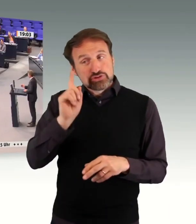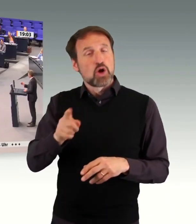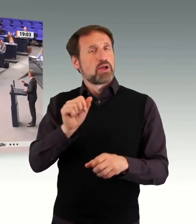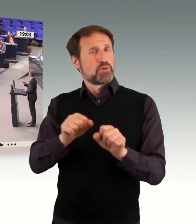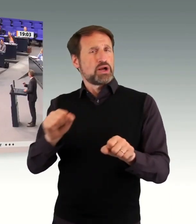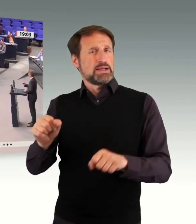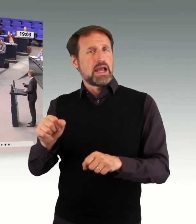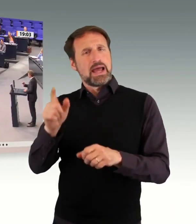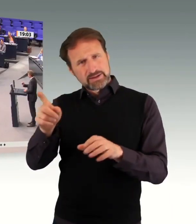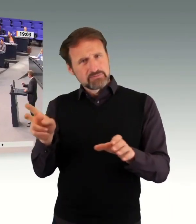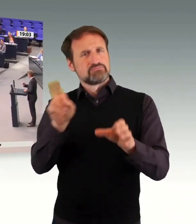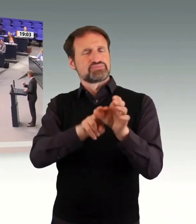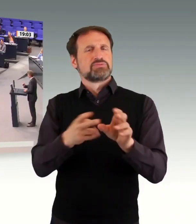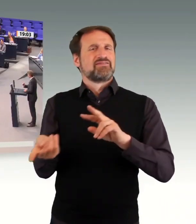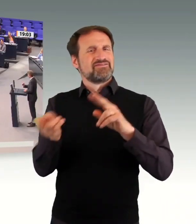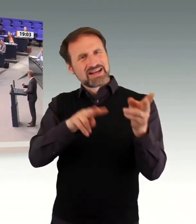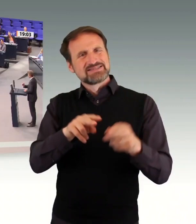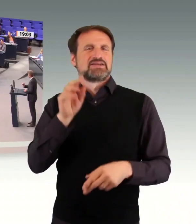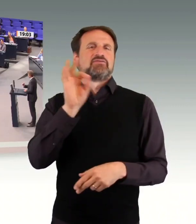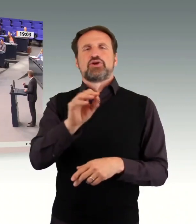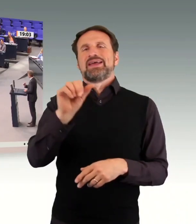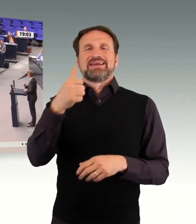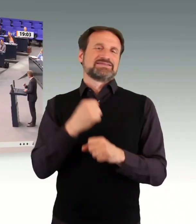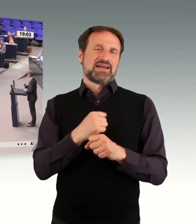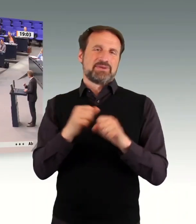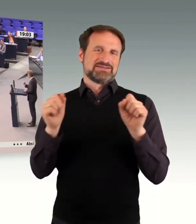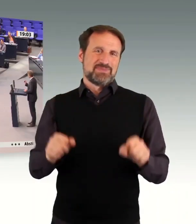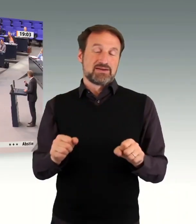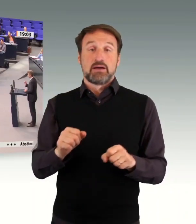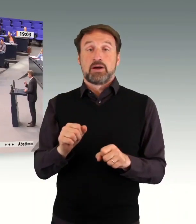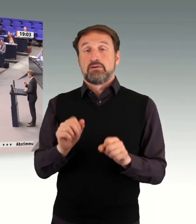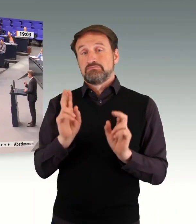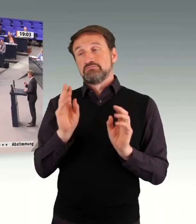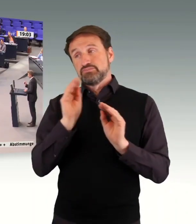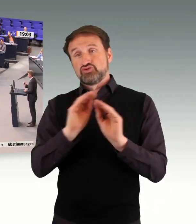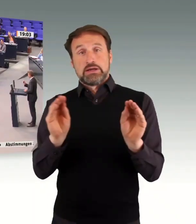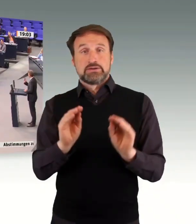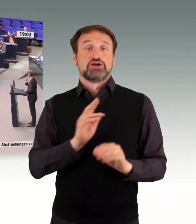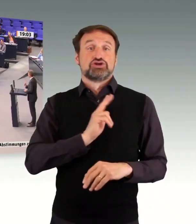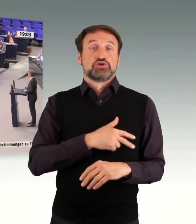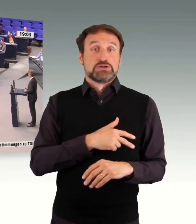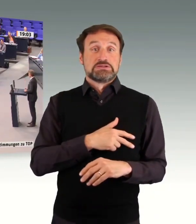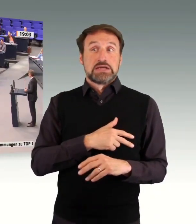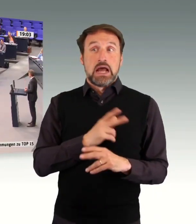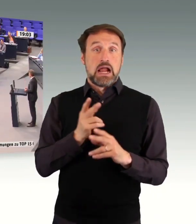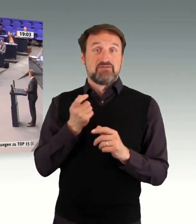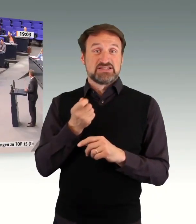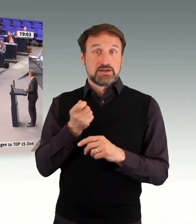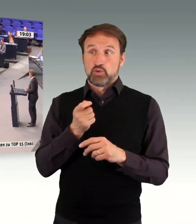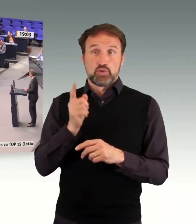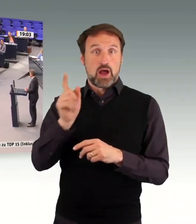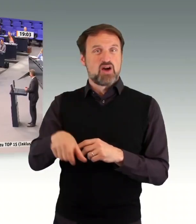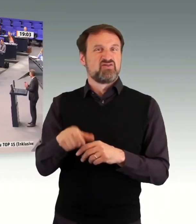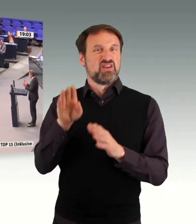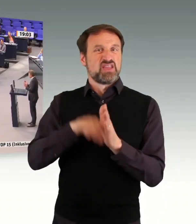wechseln. Klammer auf! Das darf dann sozialversicherungsrechtlich kein Nachteil sein, wie das heute zum Teil noch der Fall ist. Auch das müssen wir lösen.